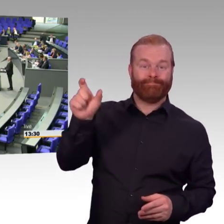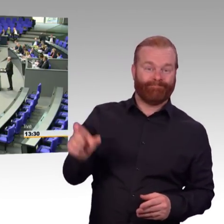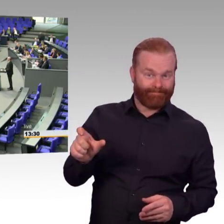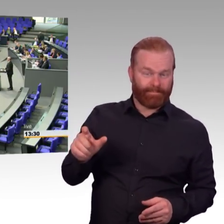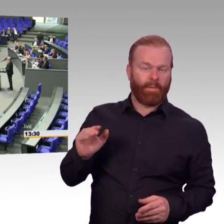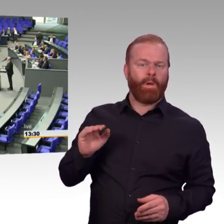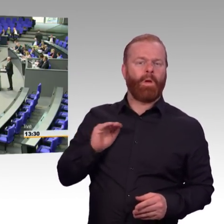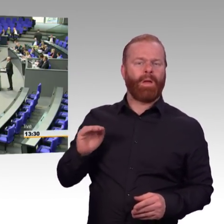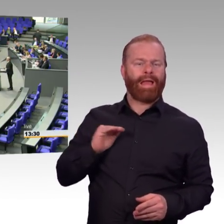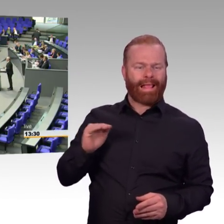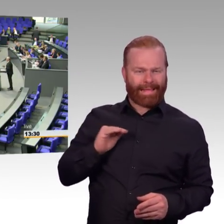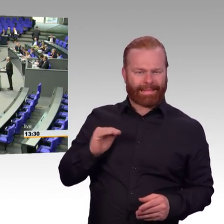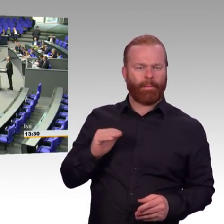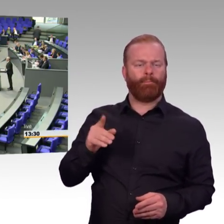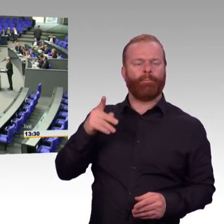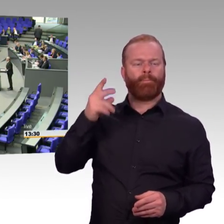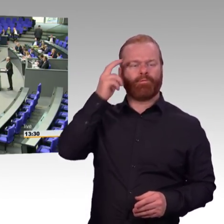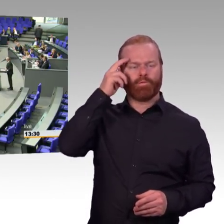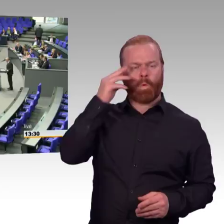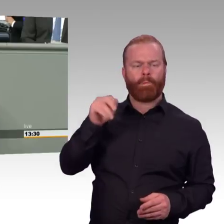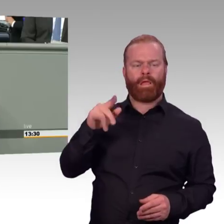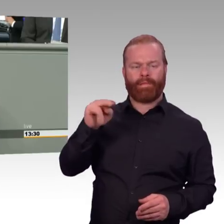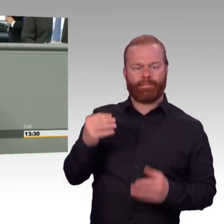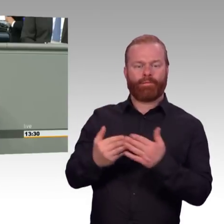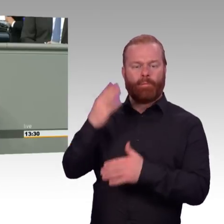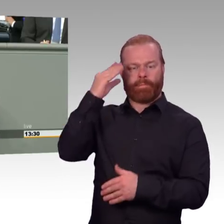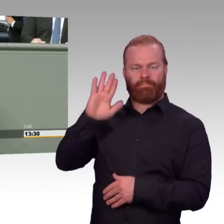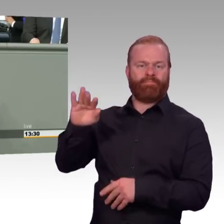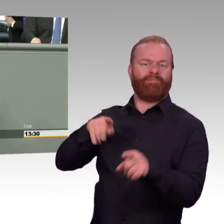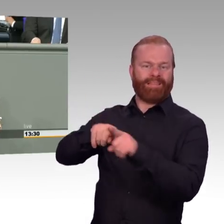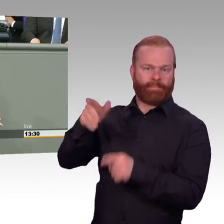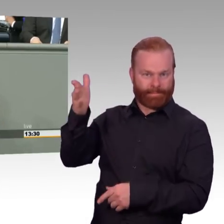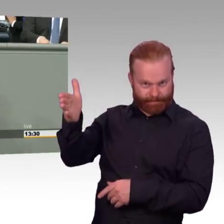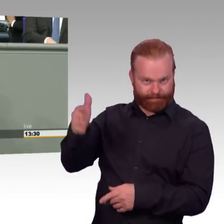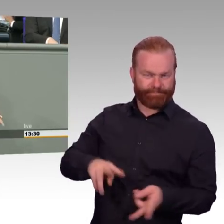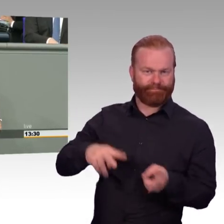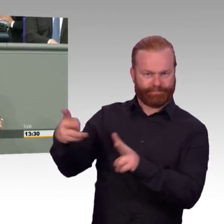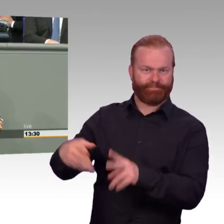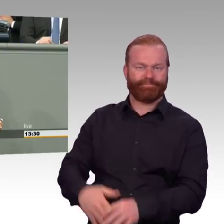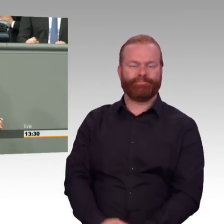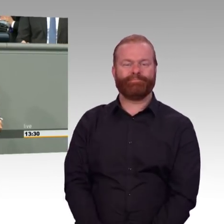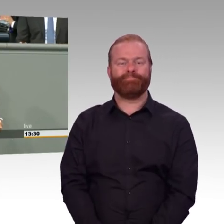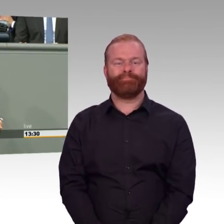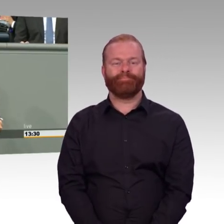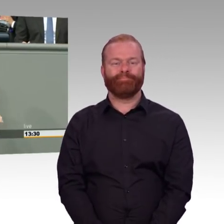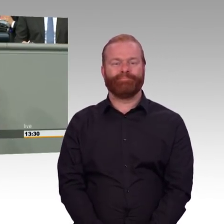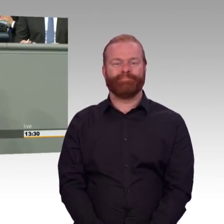und Ihre Entwürfe oder Ihren Entwurf etwas genauer sich anguckt, kann man durchaus die eine oder andere Botschaft erkennen. Und